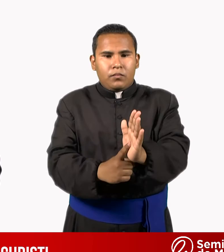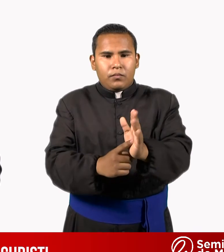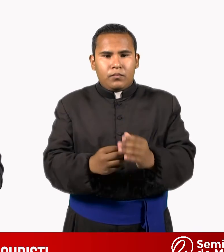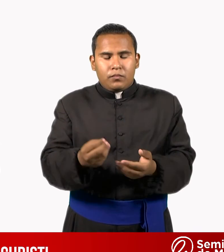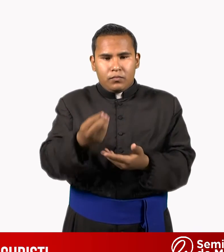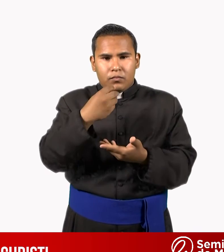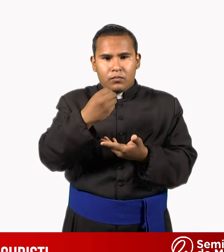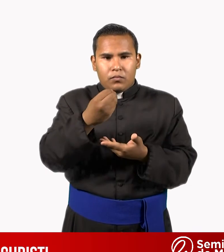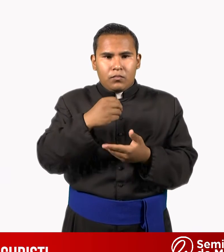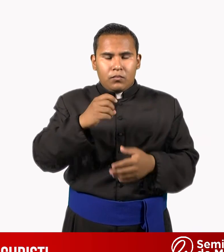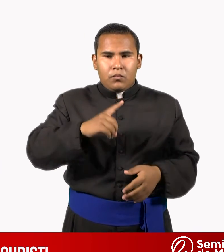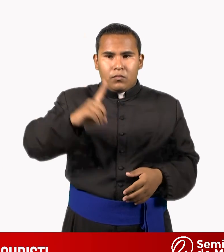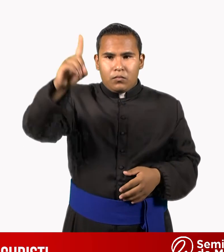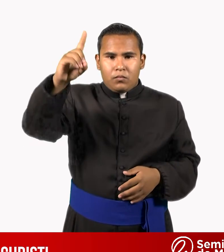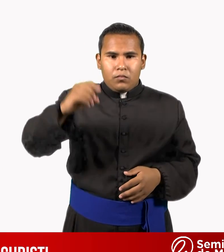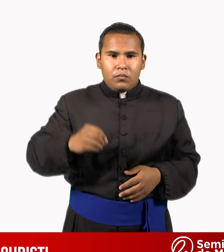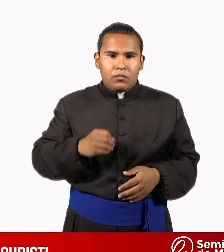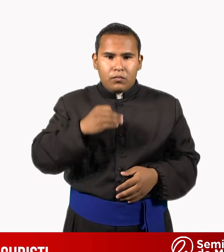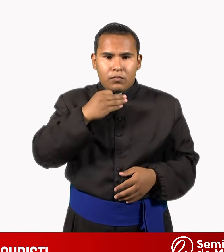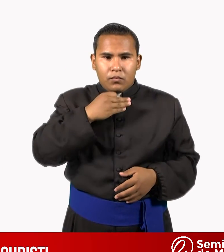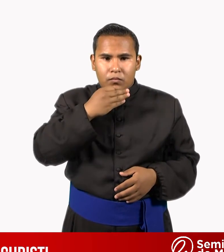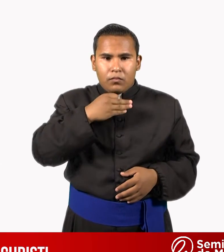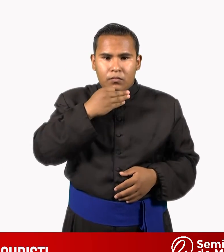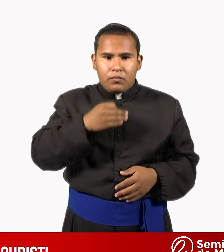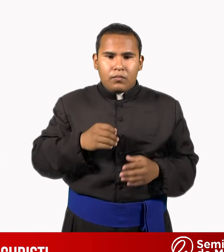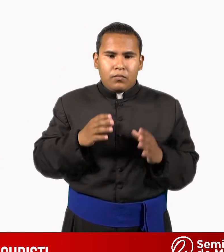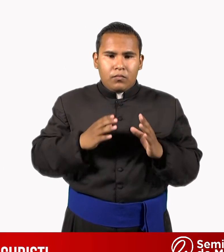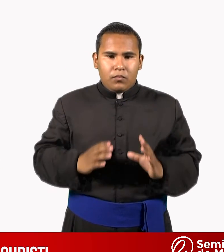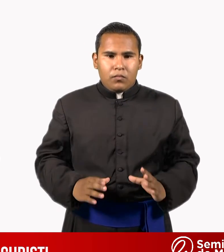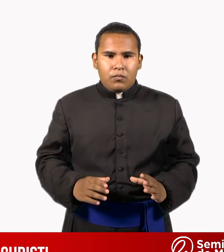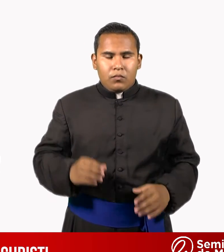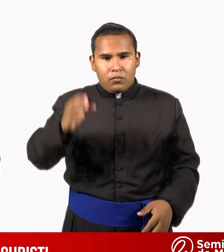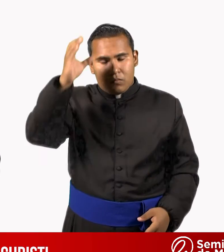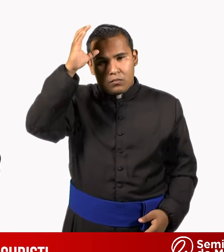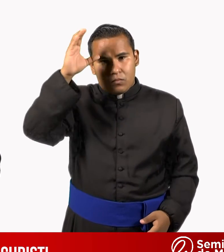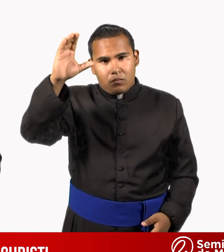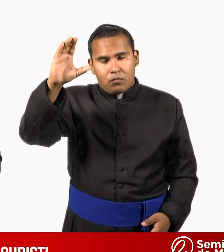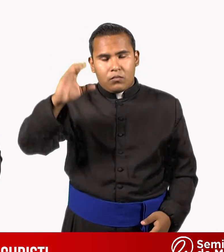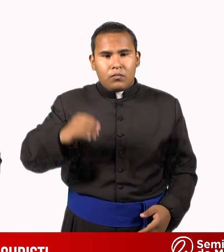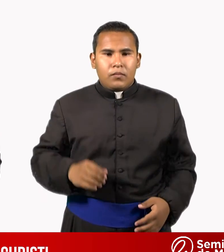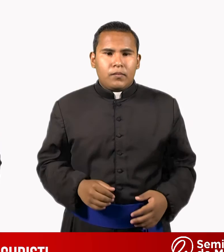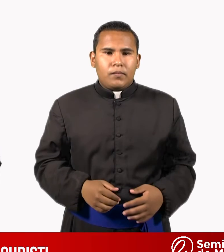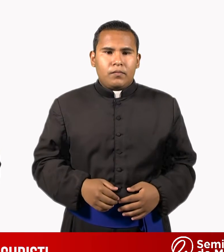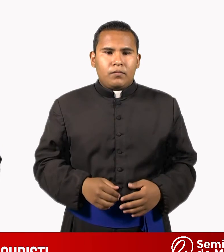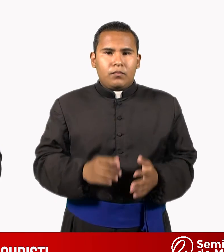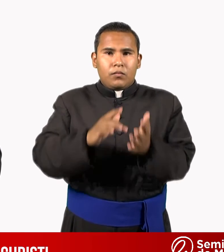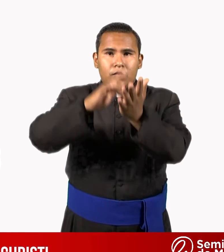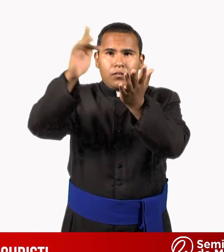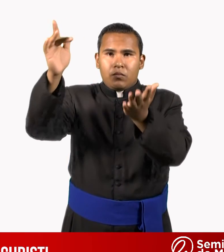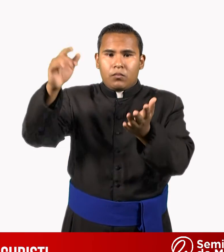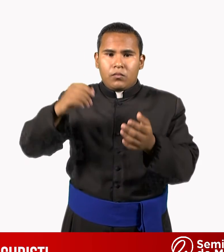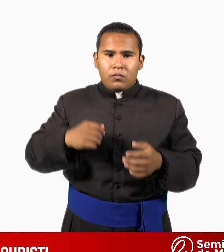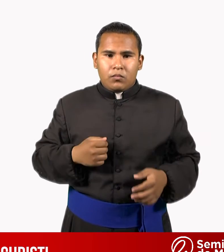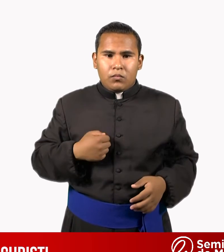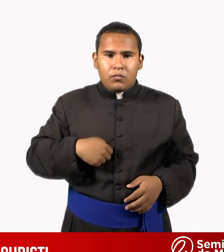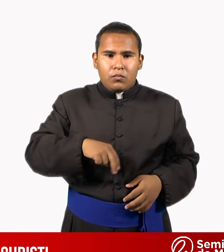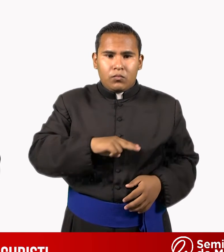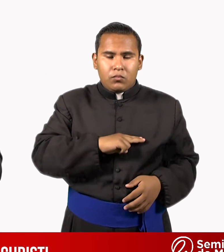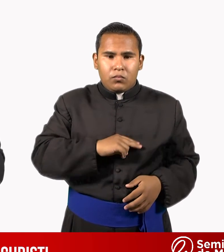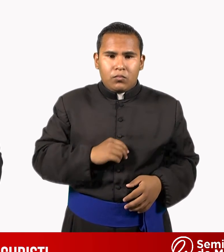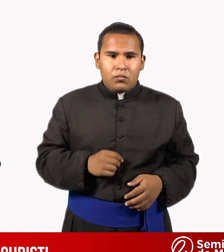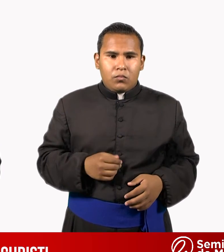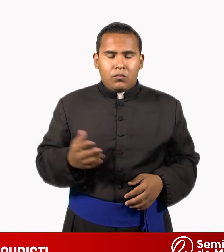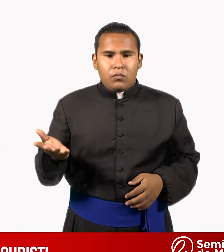en esta fiesta del Corpus Christi, es un acto de agradecimiento que nosotros hacemos.